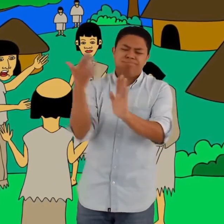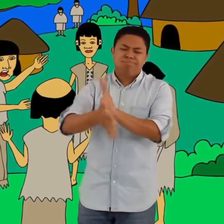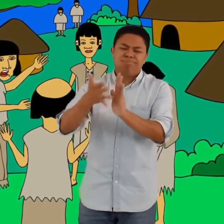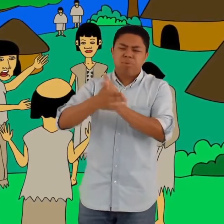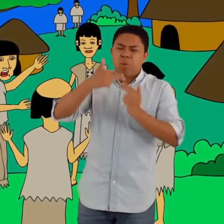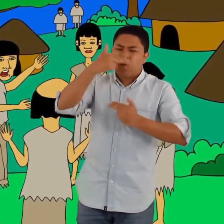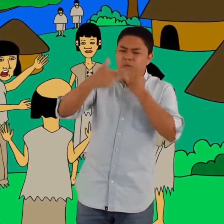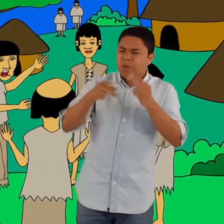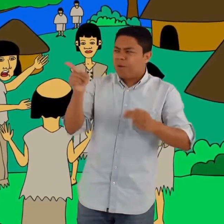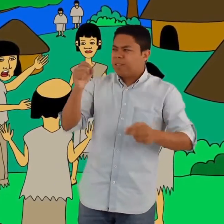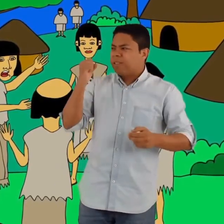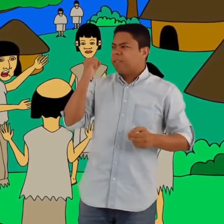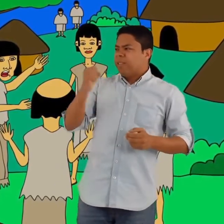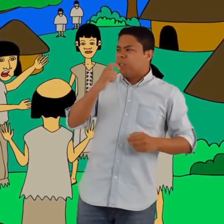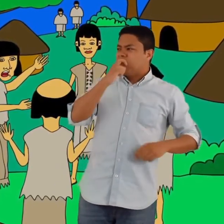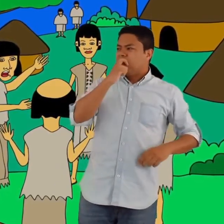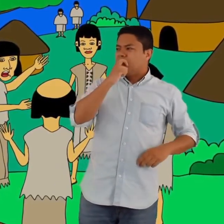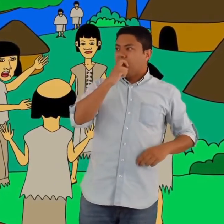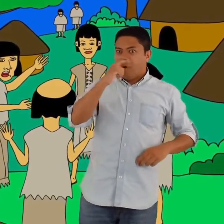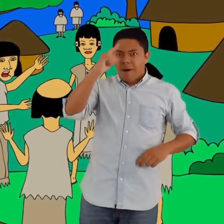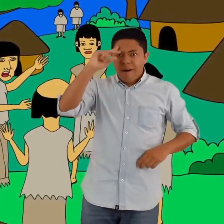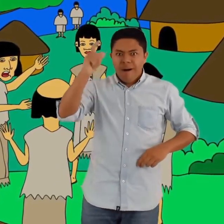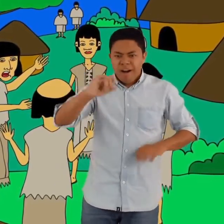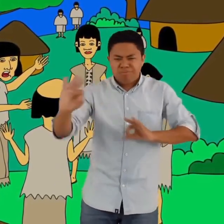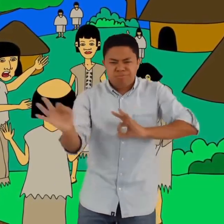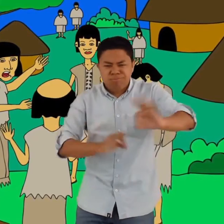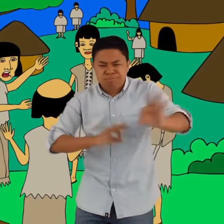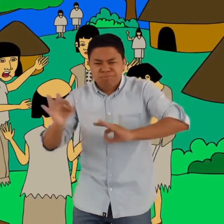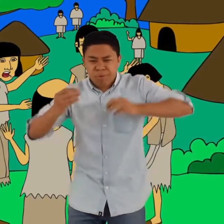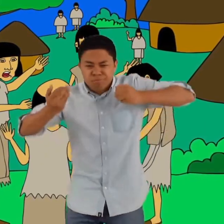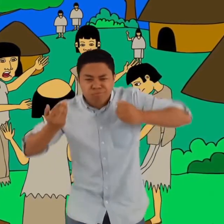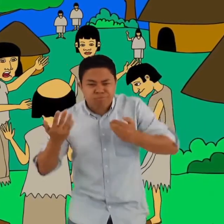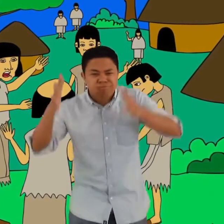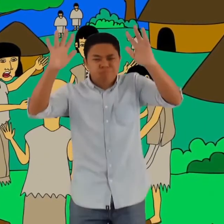Entonces pensaron en organizar un baile y buscaron entre ellos al que podría hacerlo.